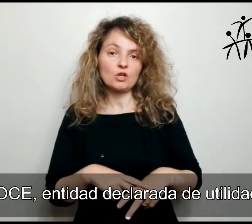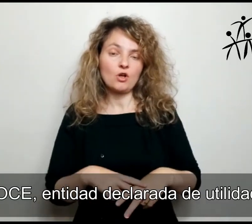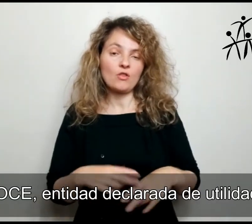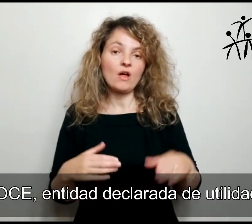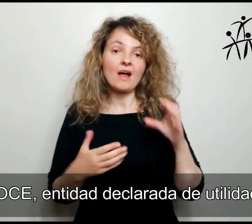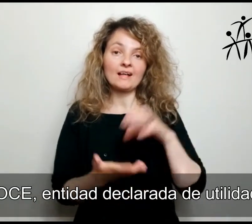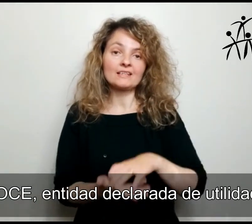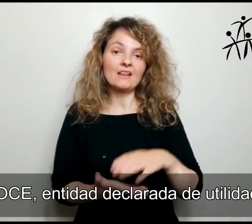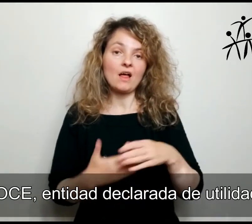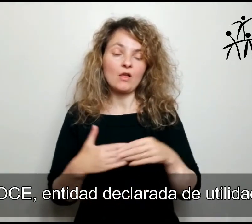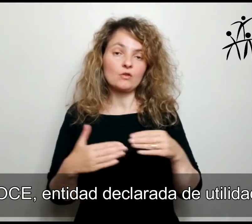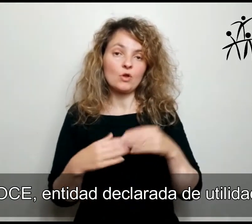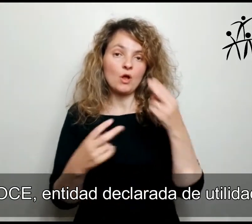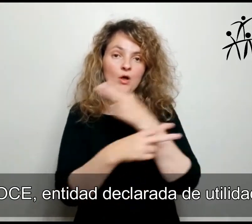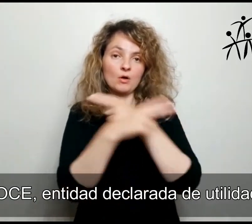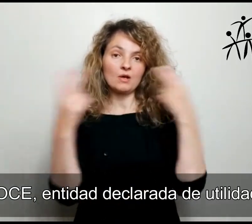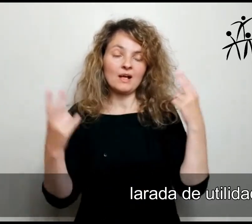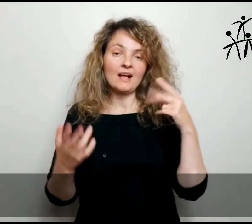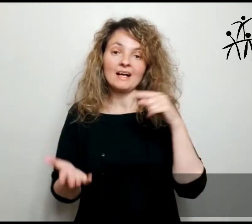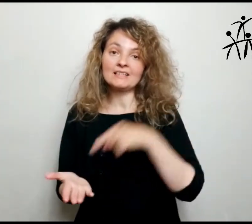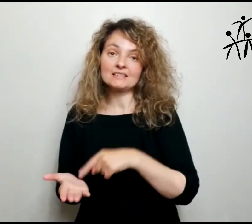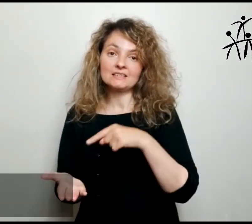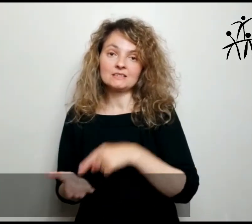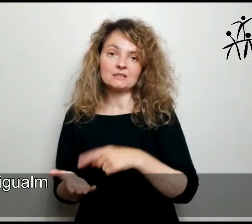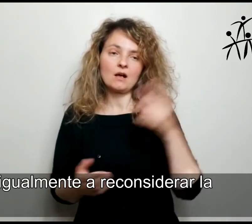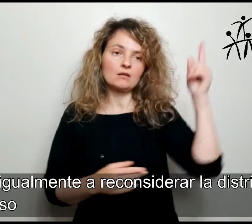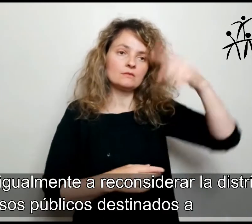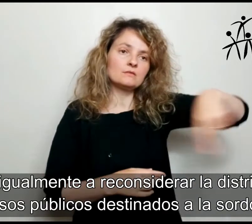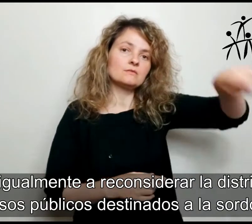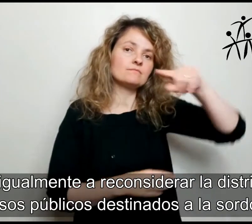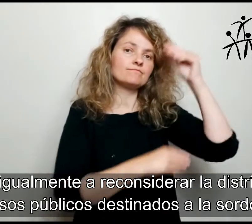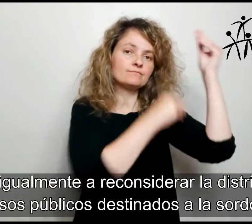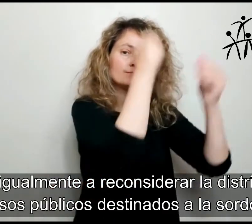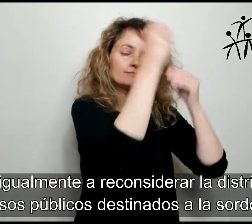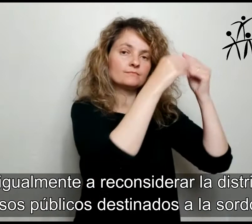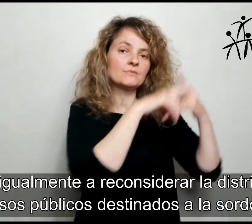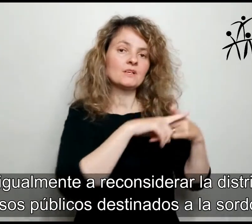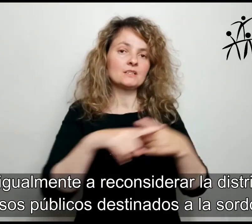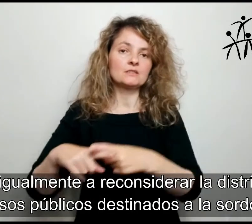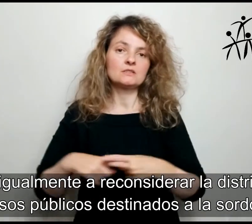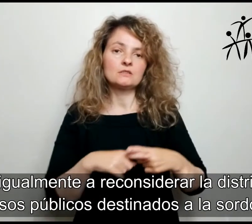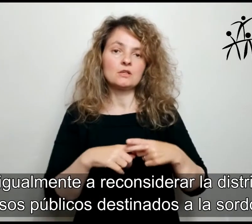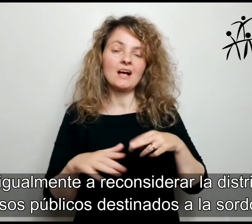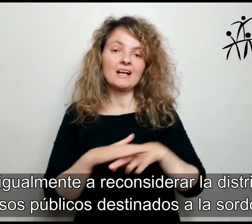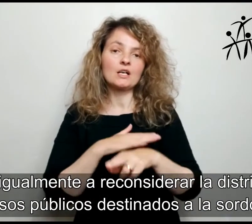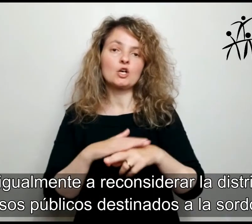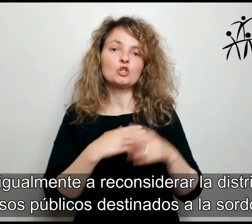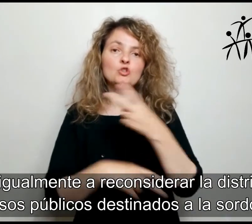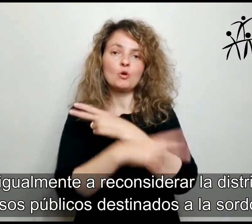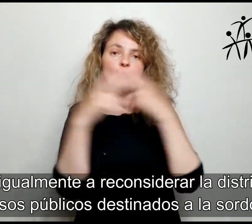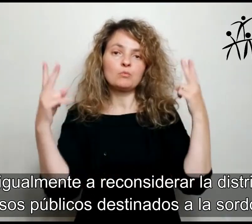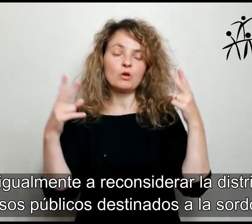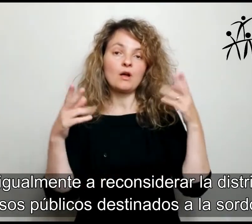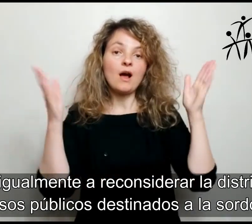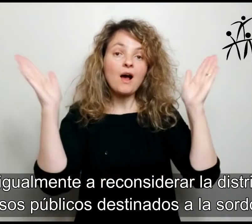Pública, insta igualmente a reconsiderar la distribución de recursos públicos destinados a la sordoceguera,